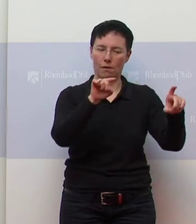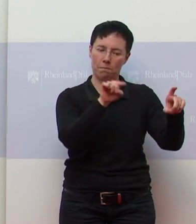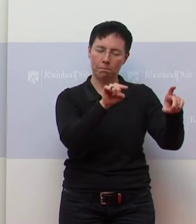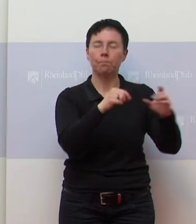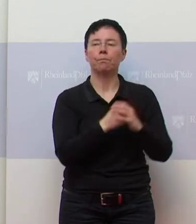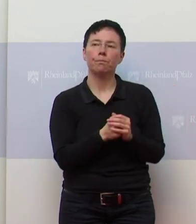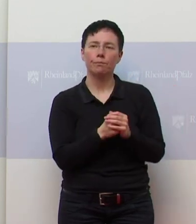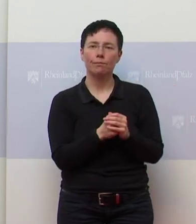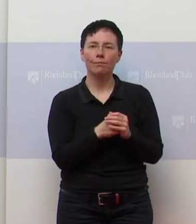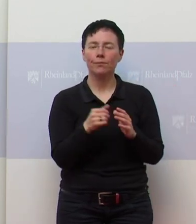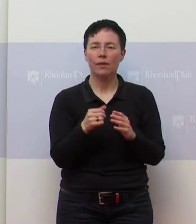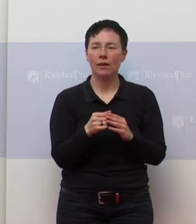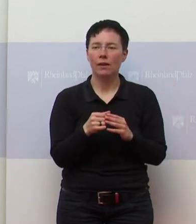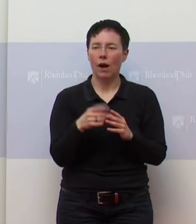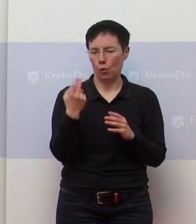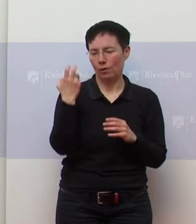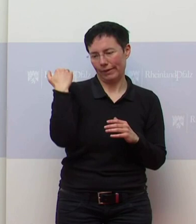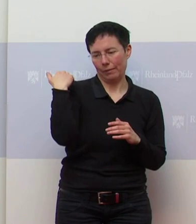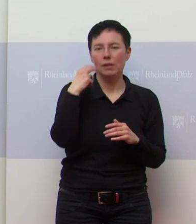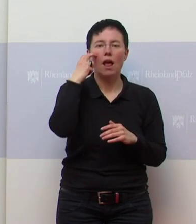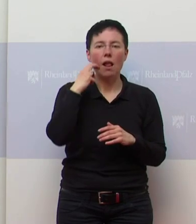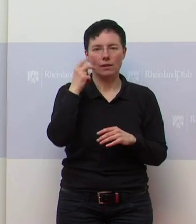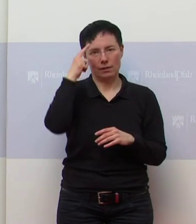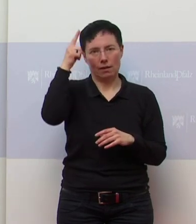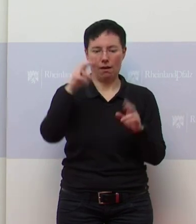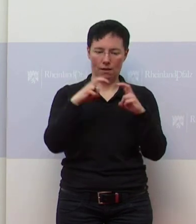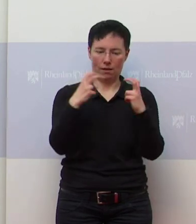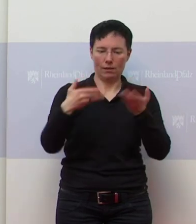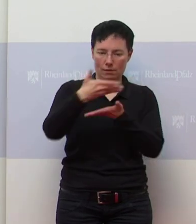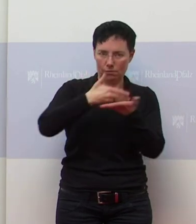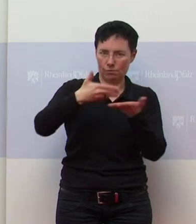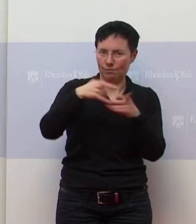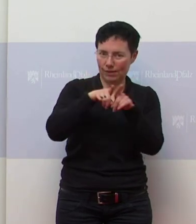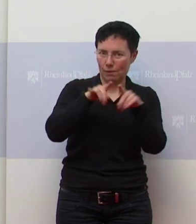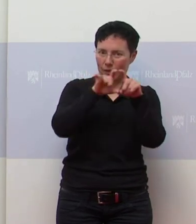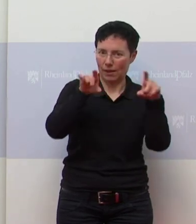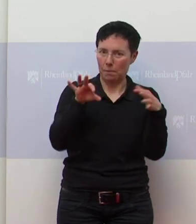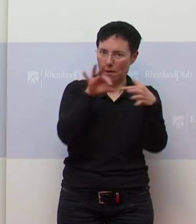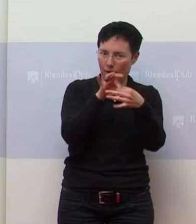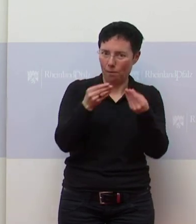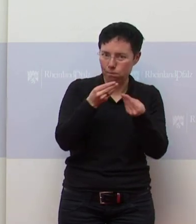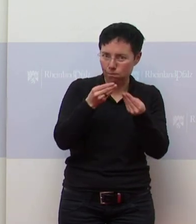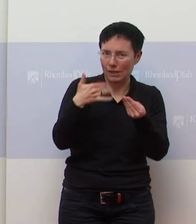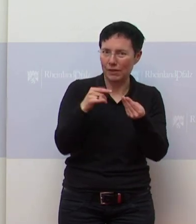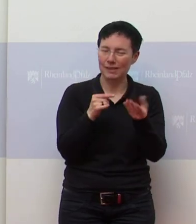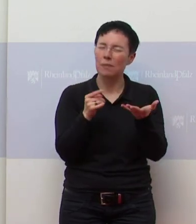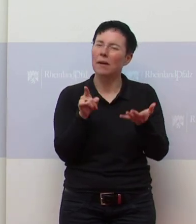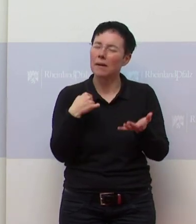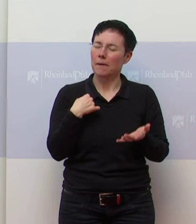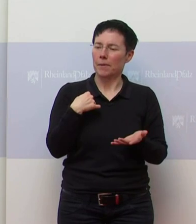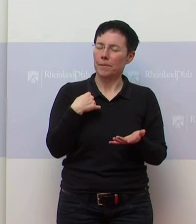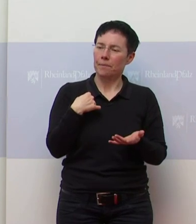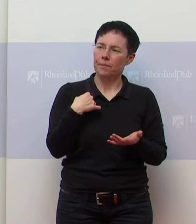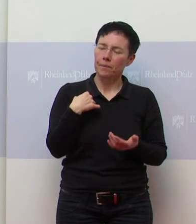Das ist ja vorhin auch im Ältestenrat angesprochen worden. Das würde mich interessieren, warum hat man